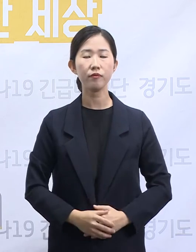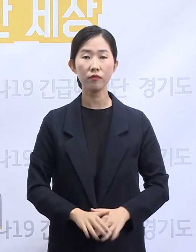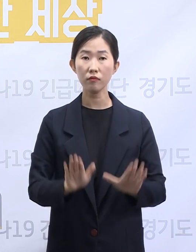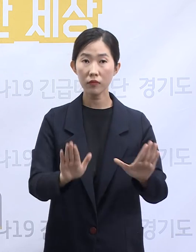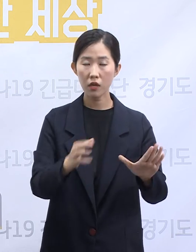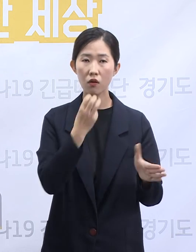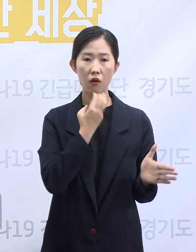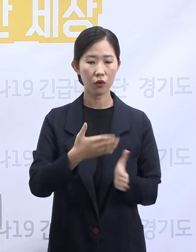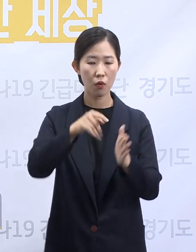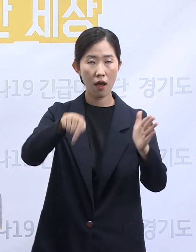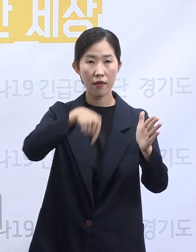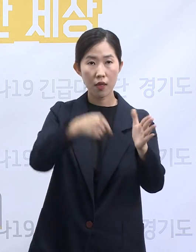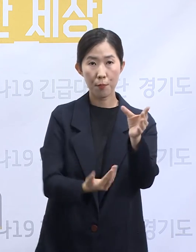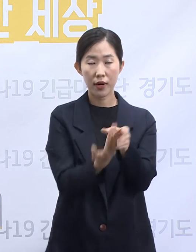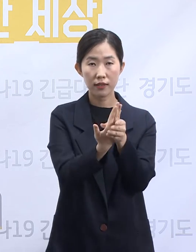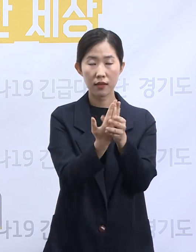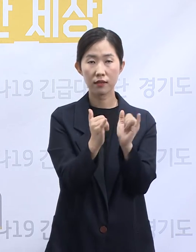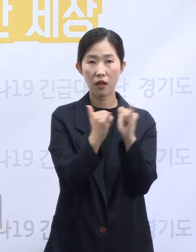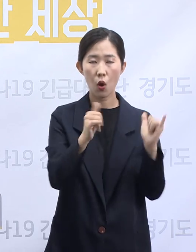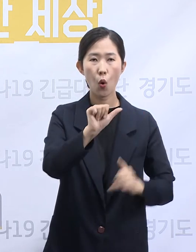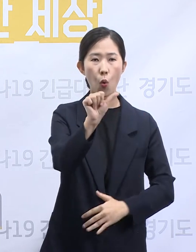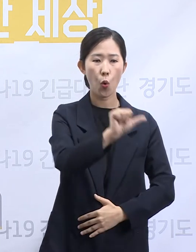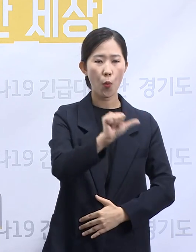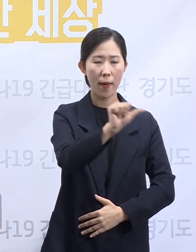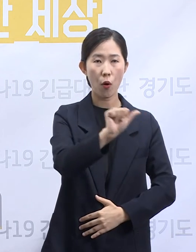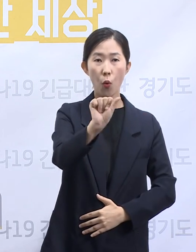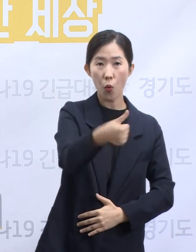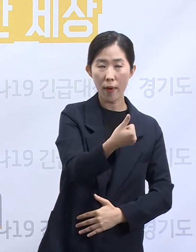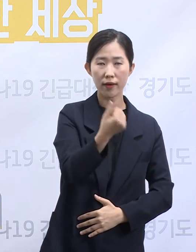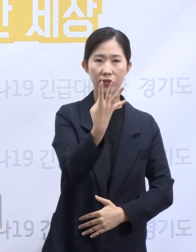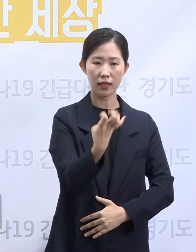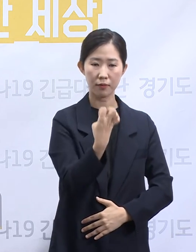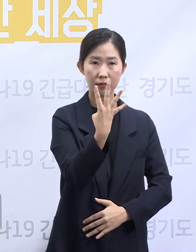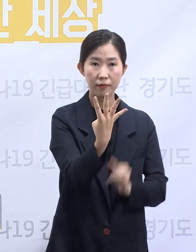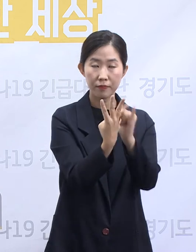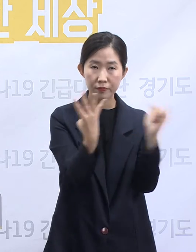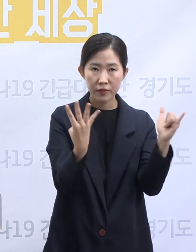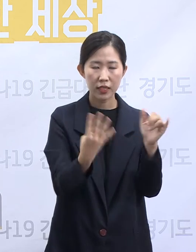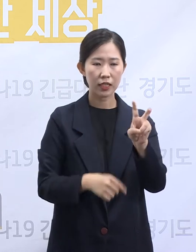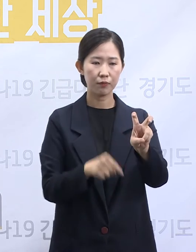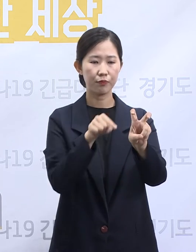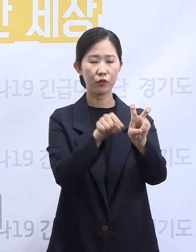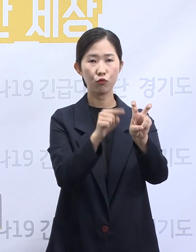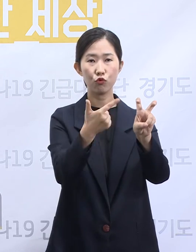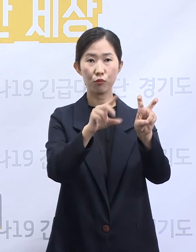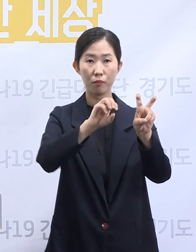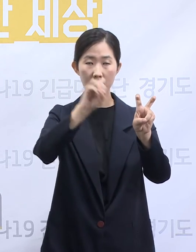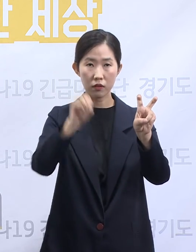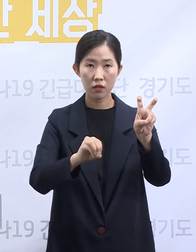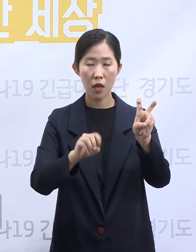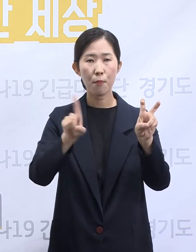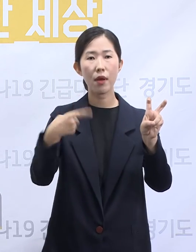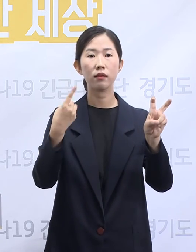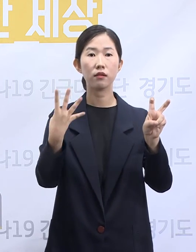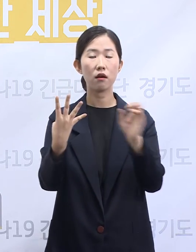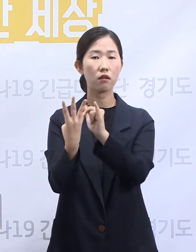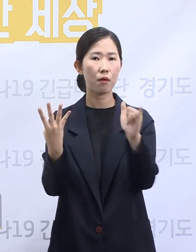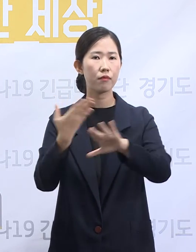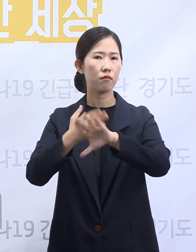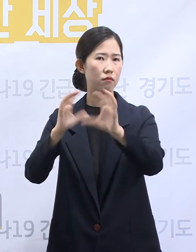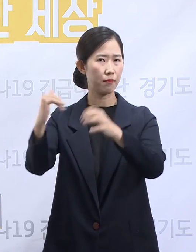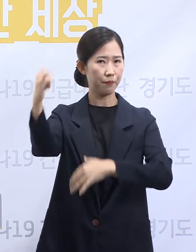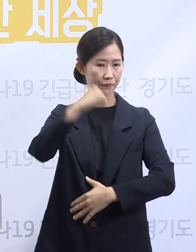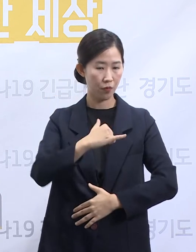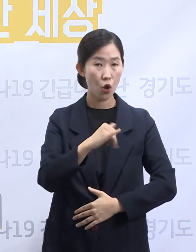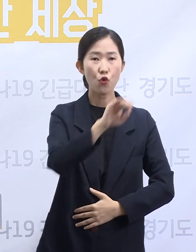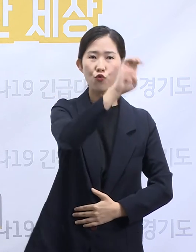현재까지 도내 발생한 전체 확진자 544명 중 20.6%에 해당하는 104명이 해외입국자로 유럽과